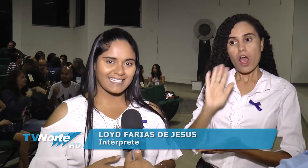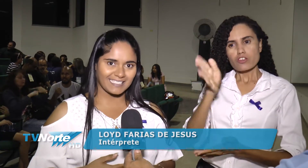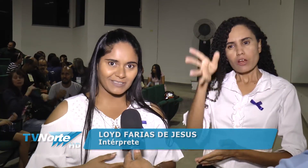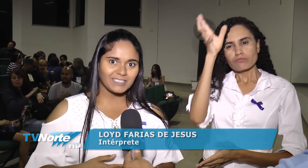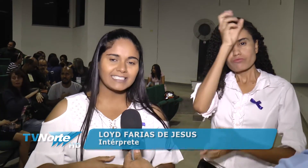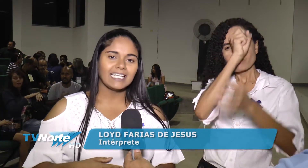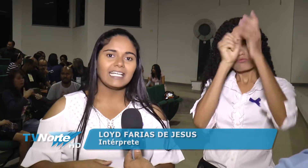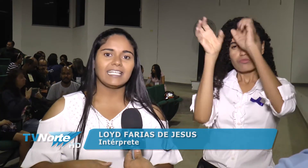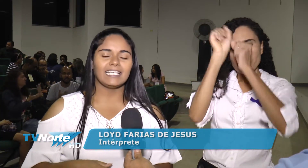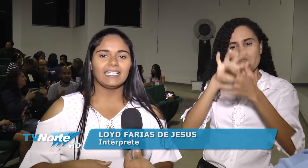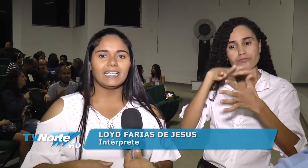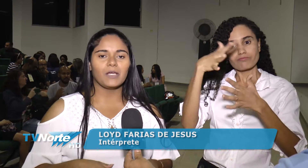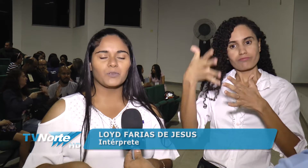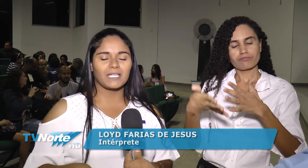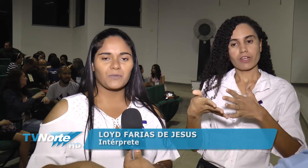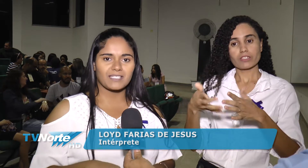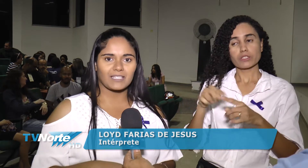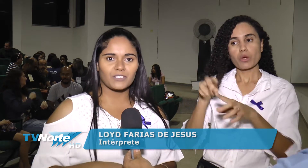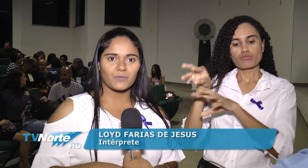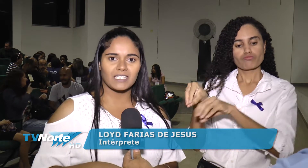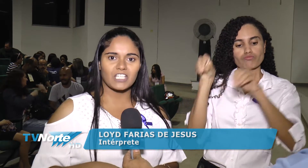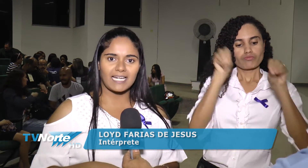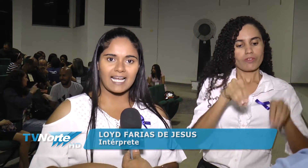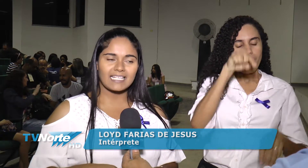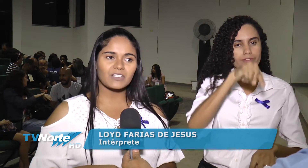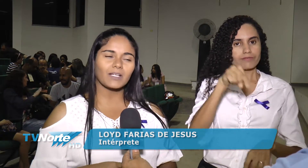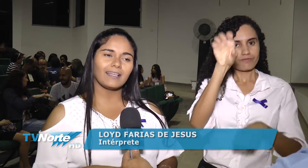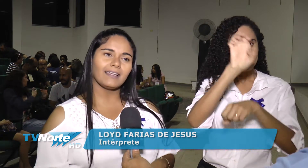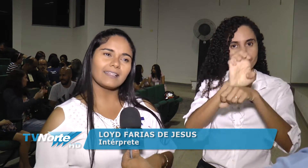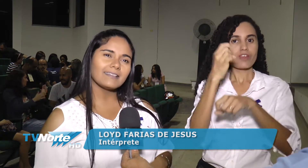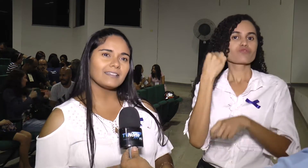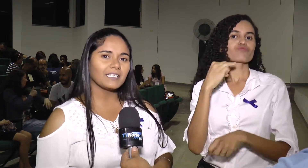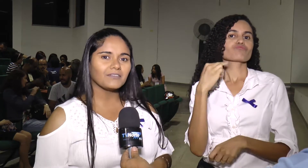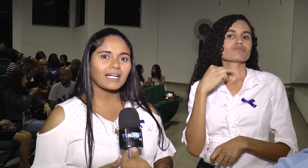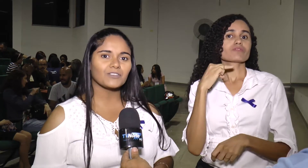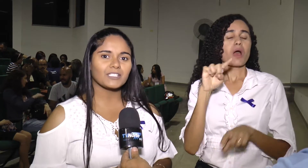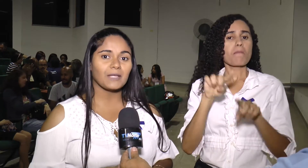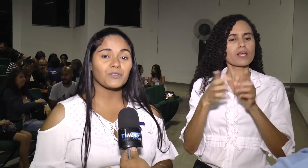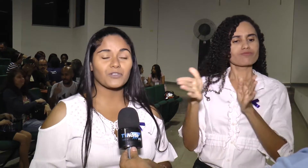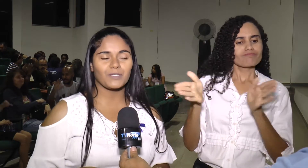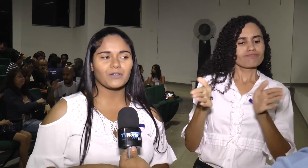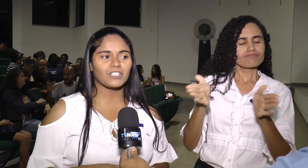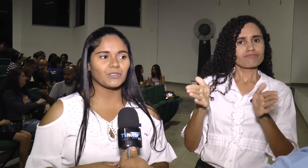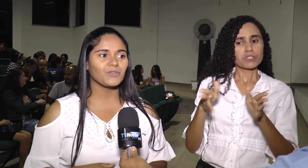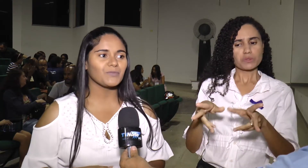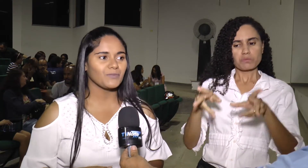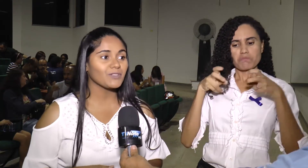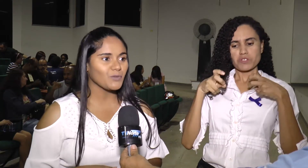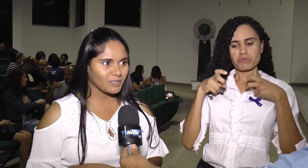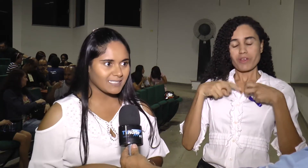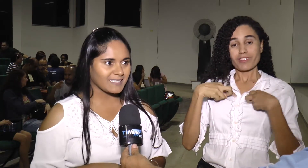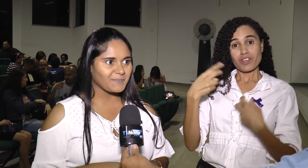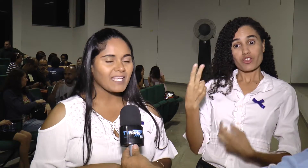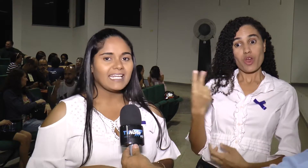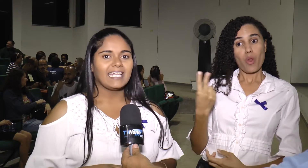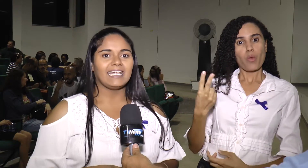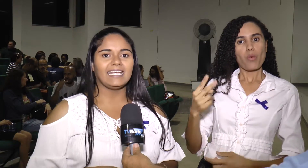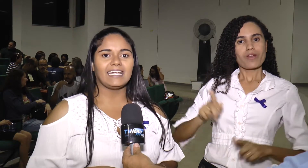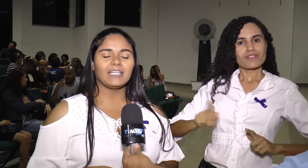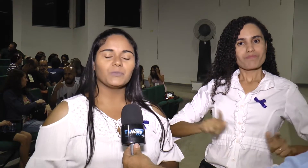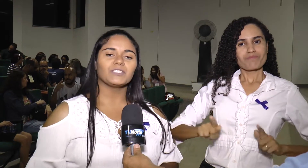desde os 10 anos E aí eu mudei para o estado de Minas Gerais Só que nesse intervalo de tempo eu descobri que eu tinha duas primas surdas